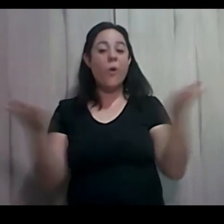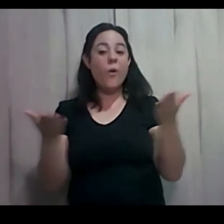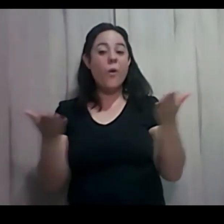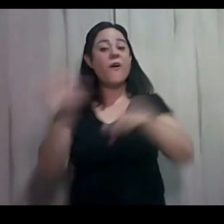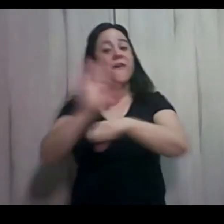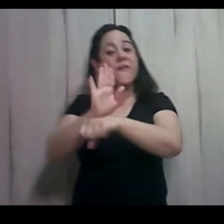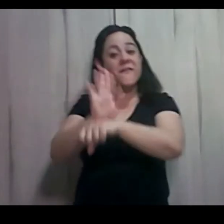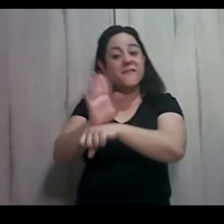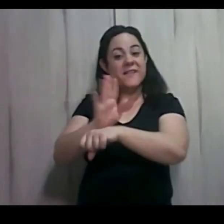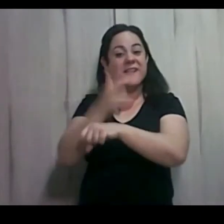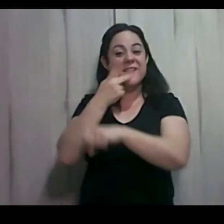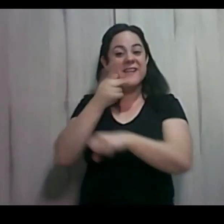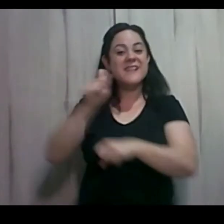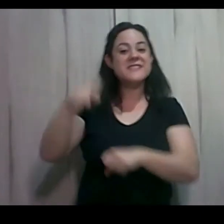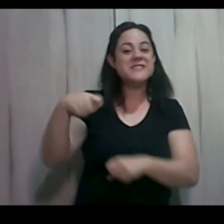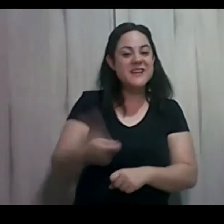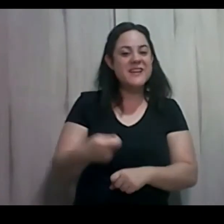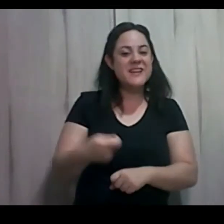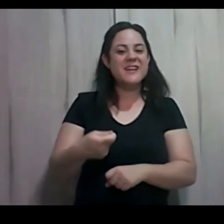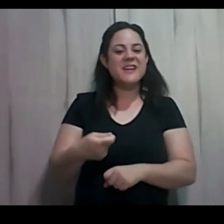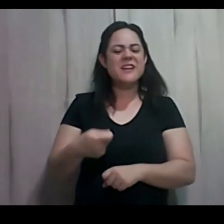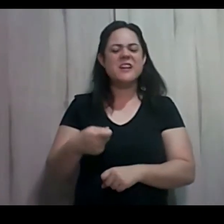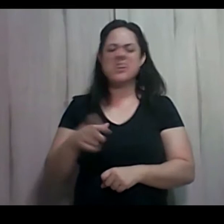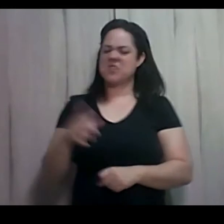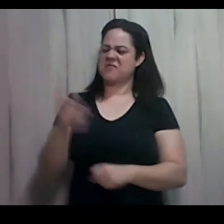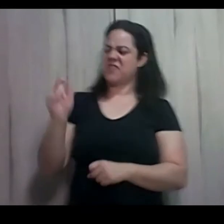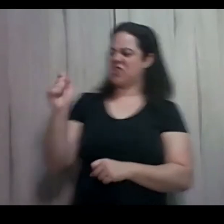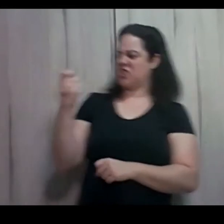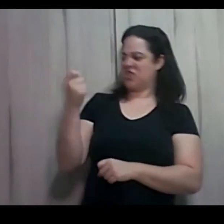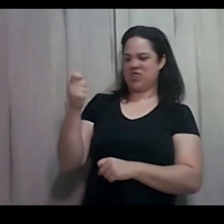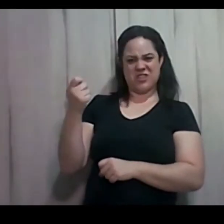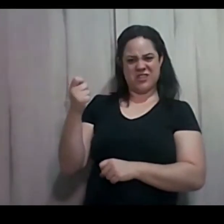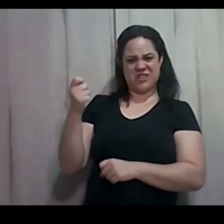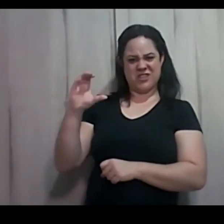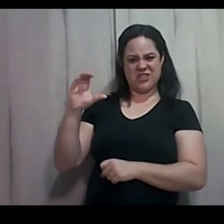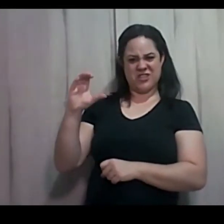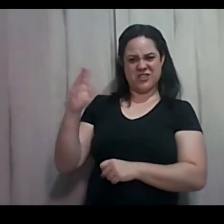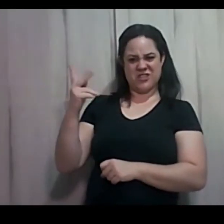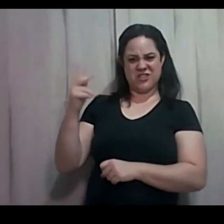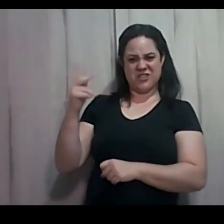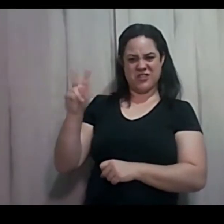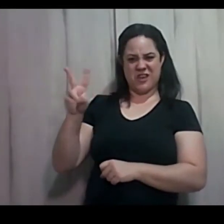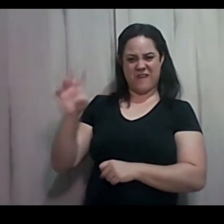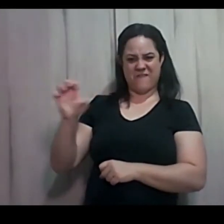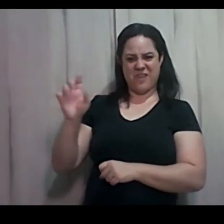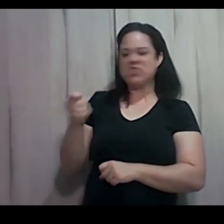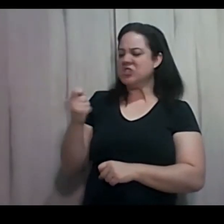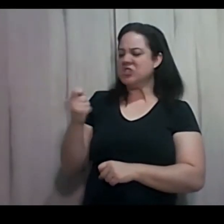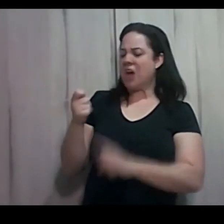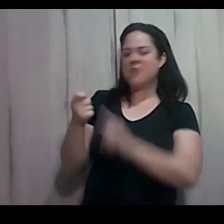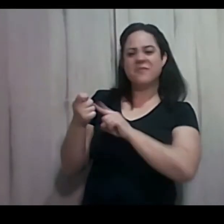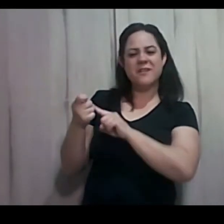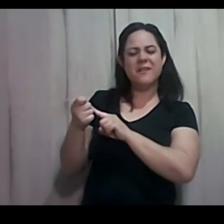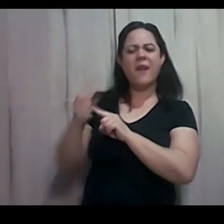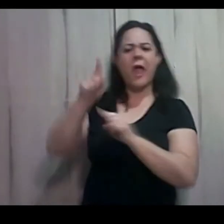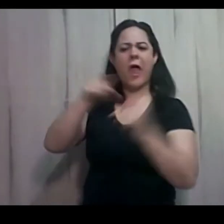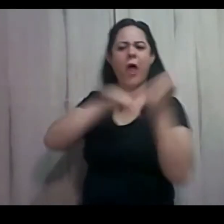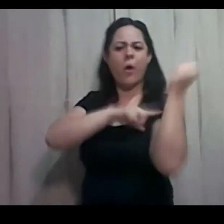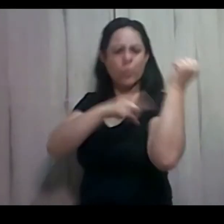chaves. Jesus tem a chave, tem a autoridade. A cidade de